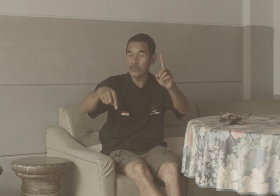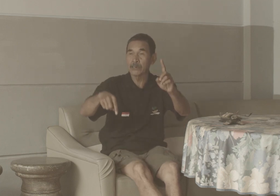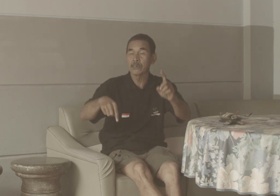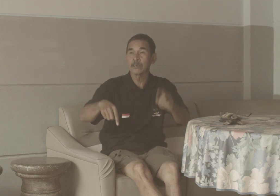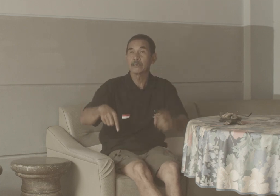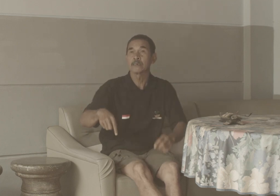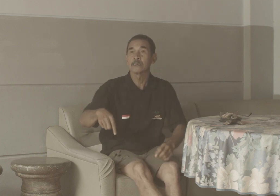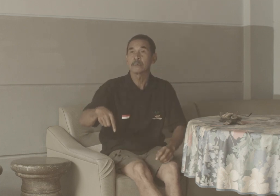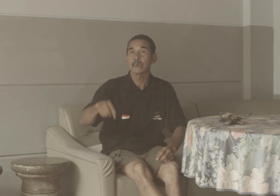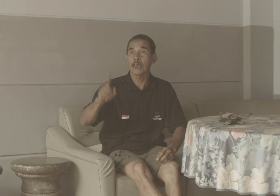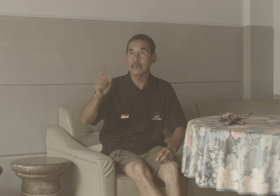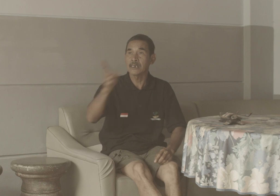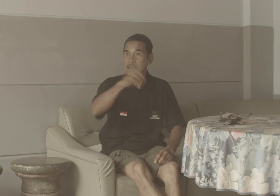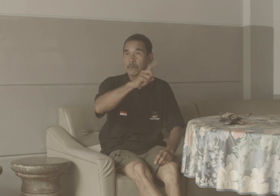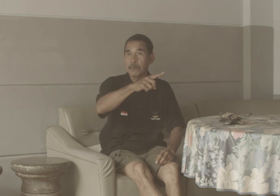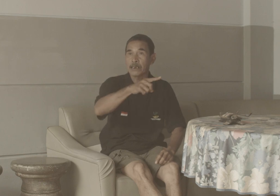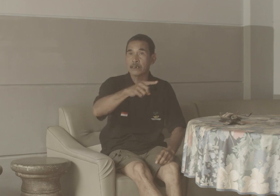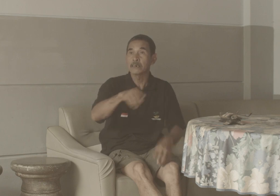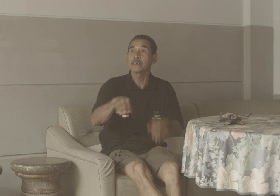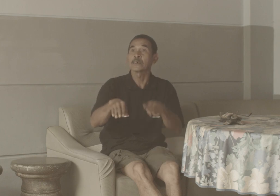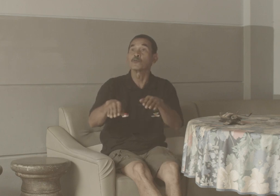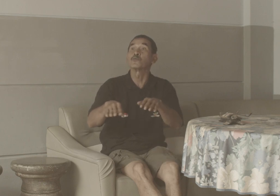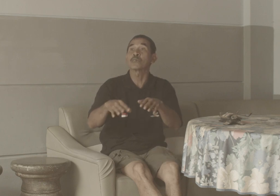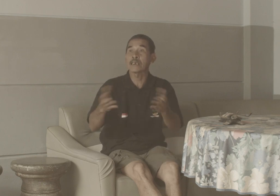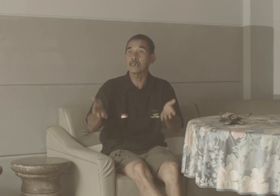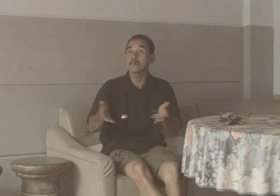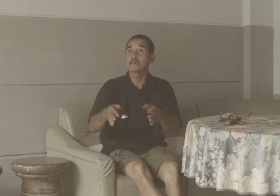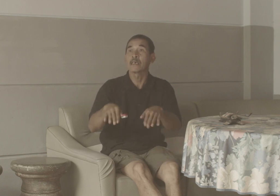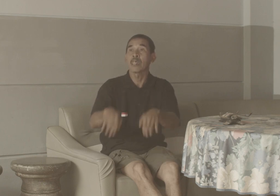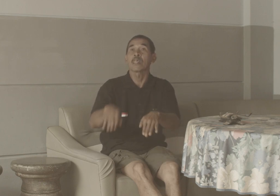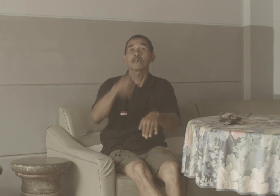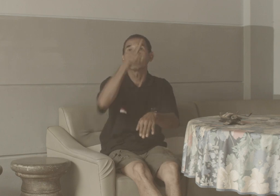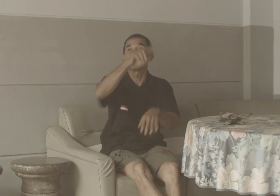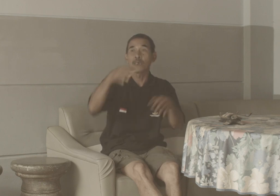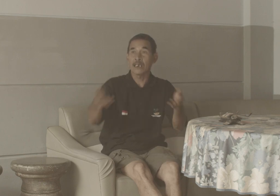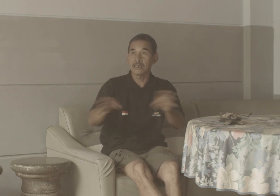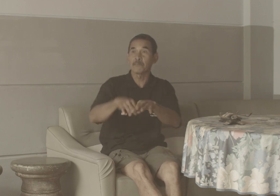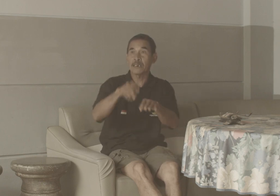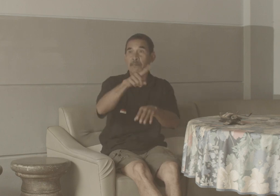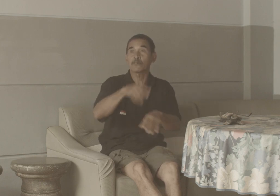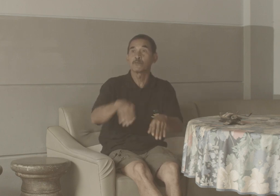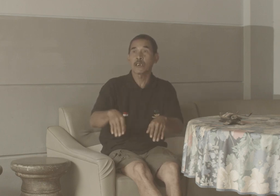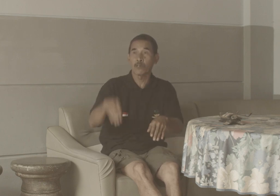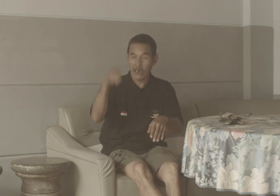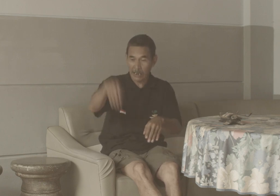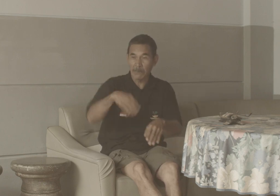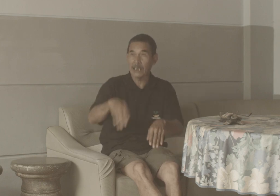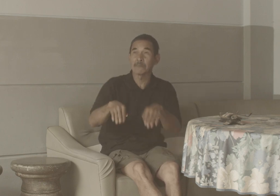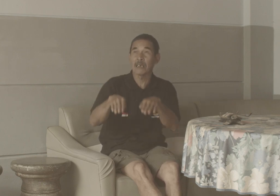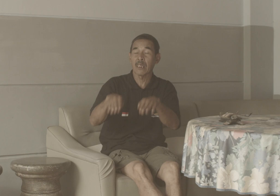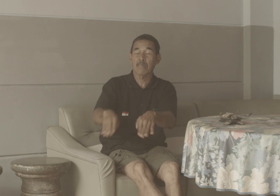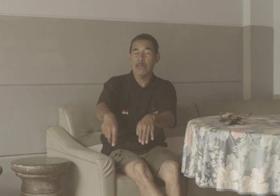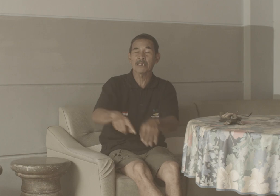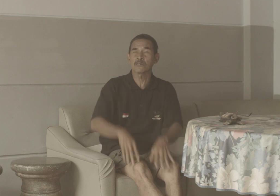Ada Di Tempat Kuburan Tempat Kuburan Orang Nanam Yang Mati